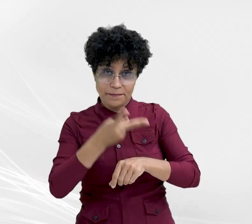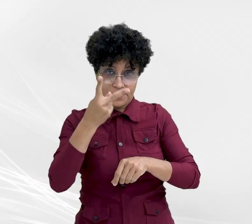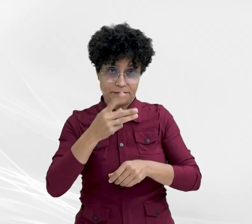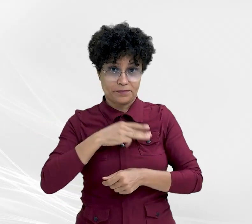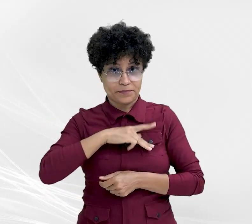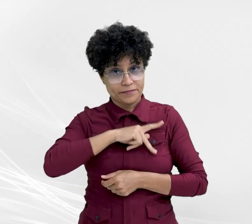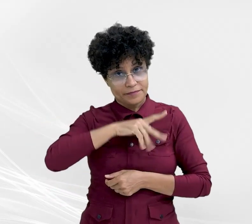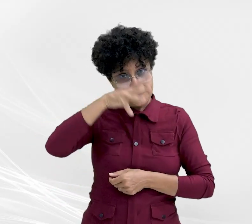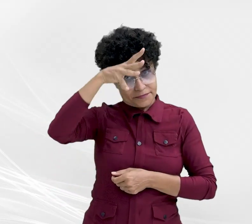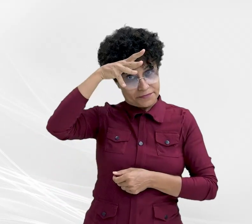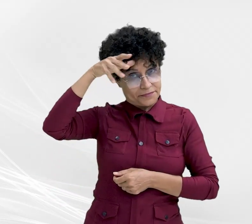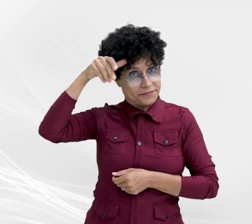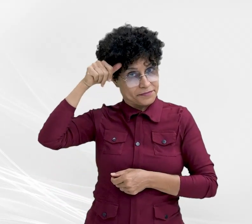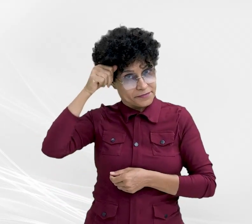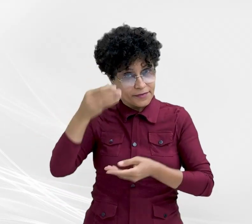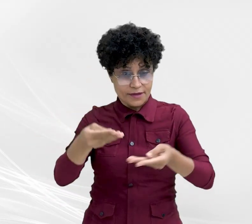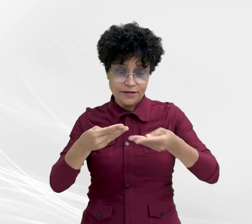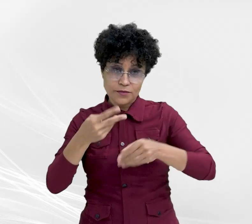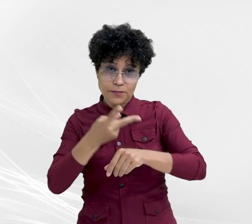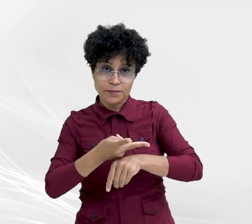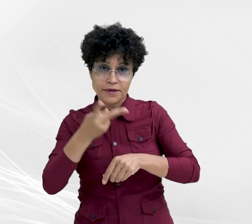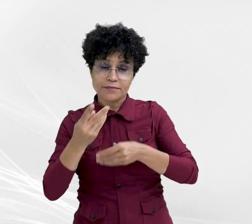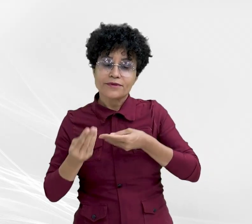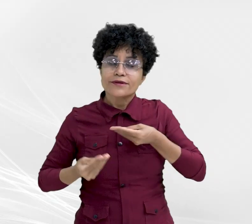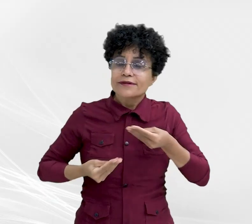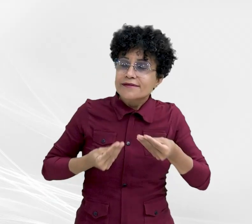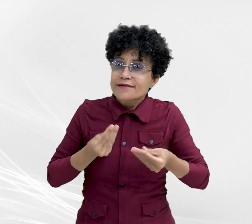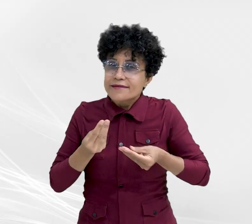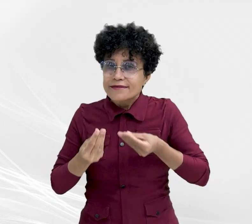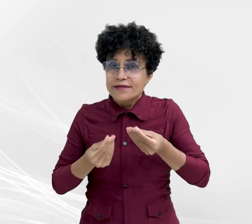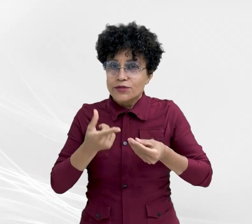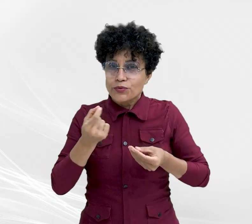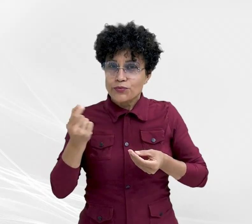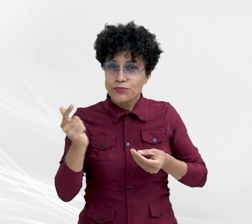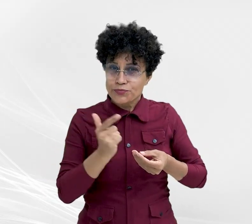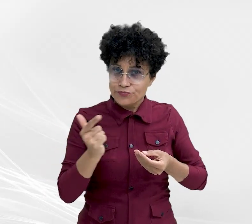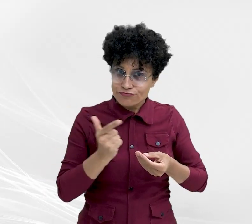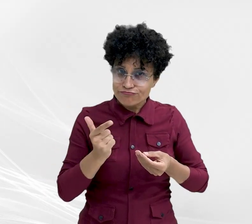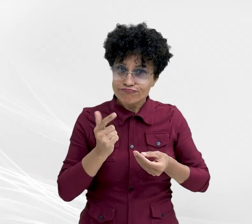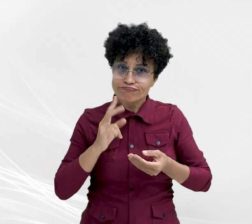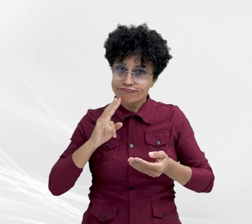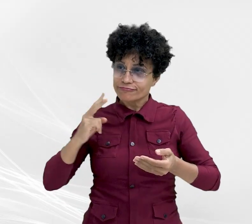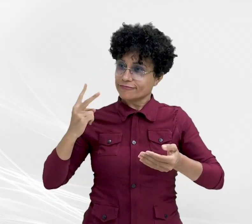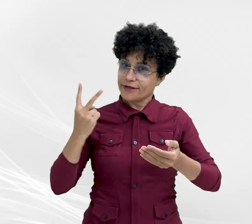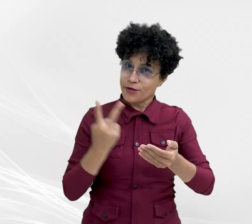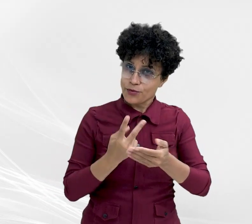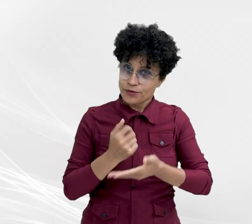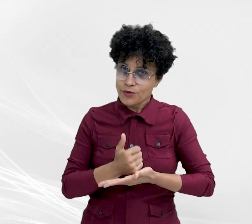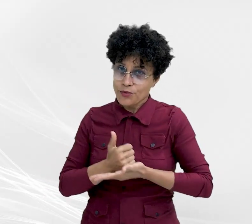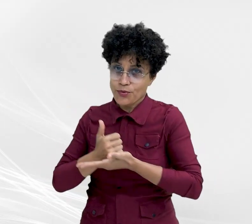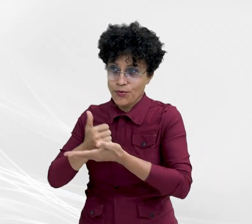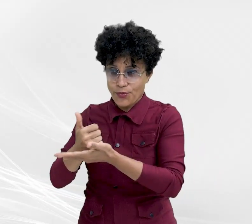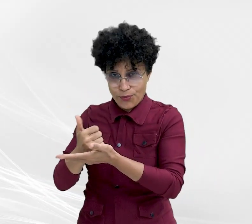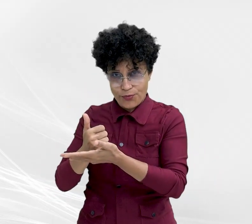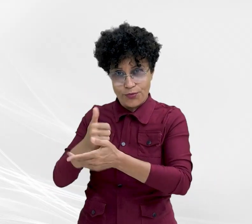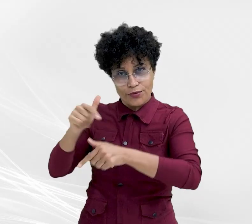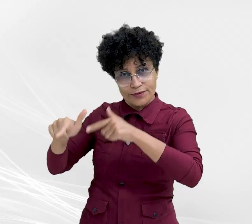Estado de Mato Grosso recebeu o prêmio Cativar 2022, em reconhecimento ao apoio prestado às obras sociais da